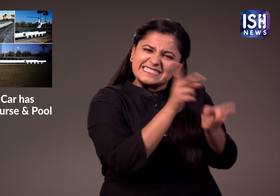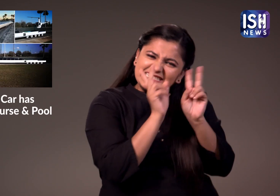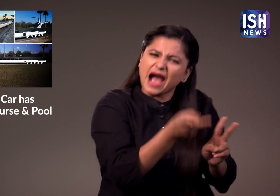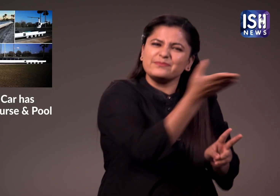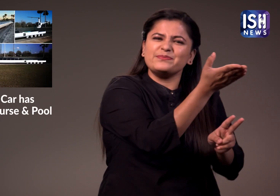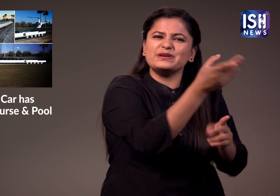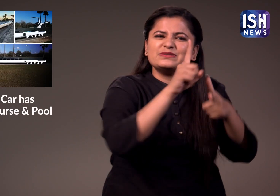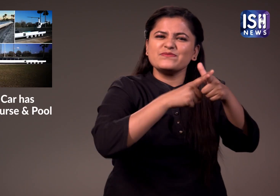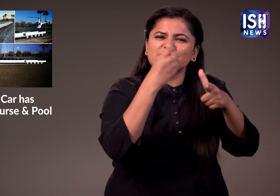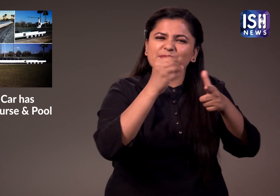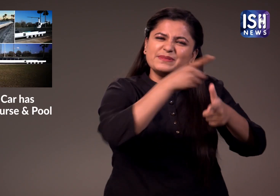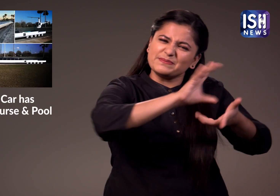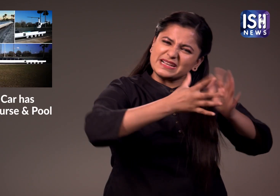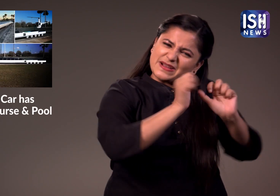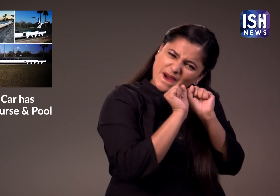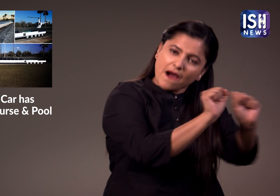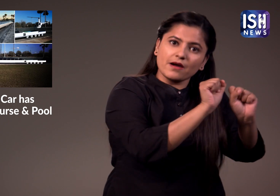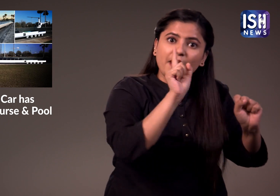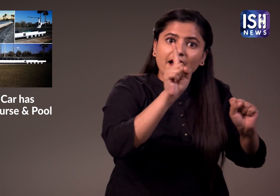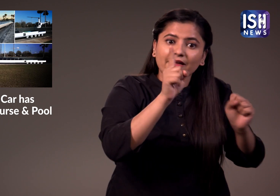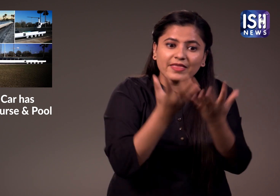जै ने अपना ही रेकॉर्ड तोड़ दिया